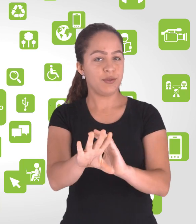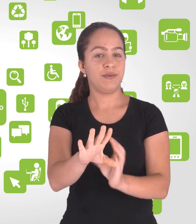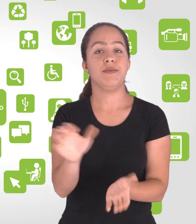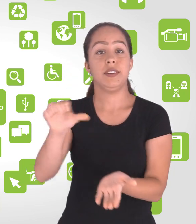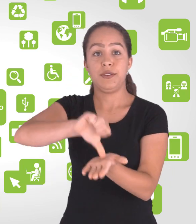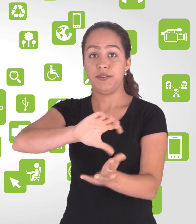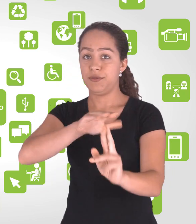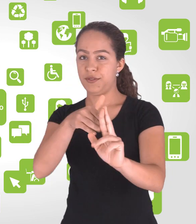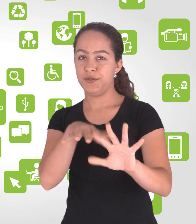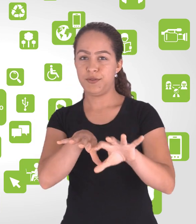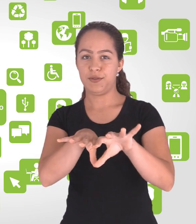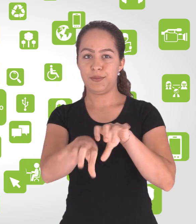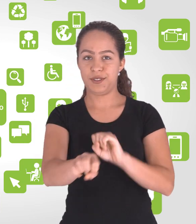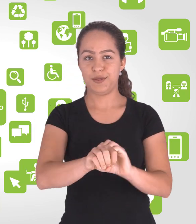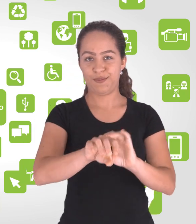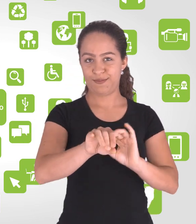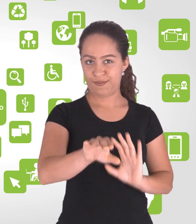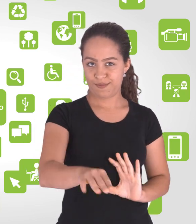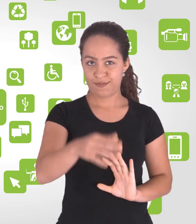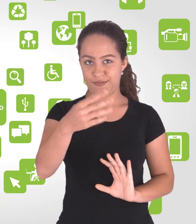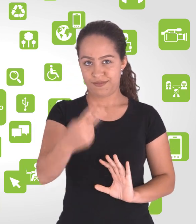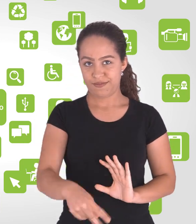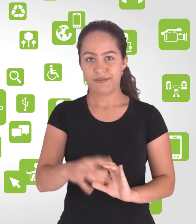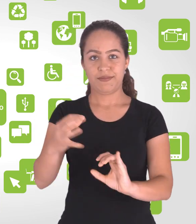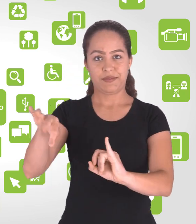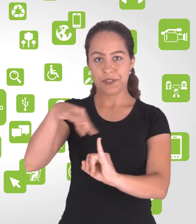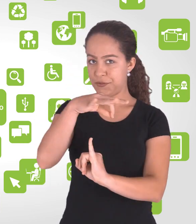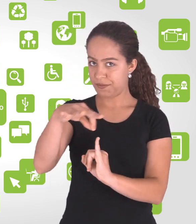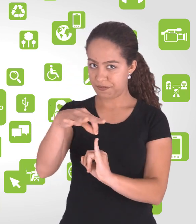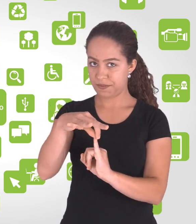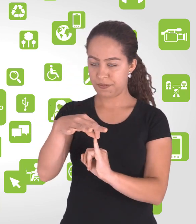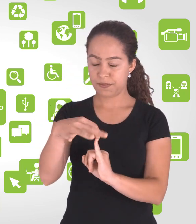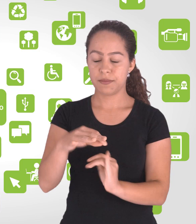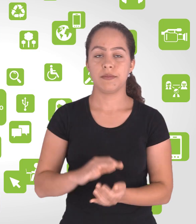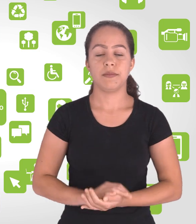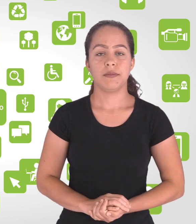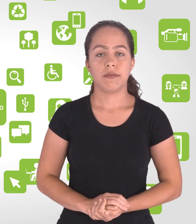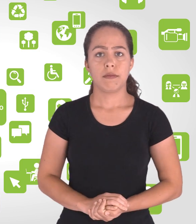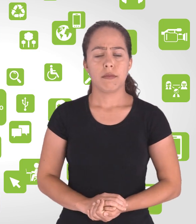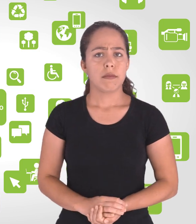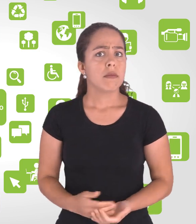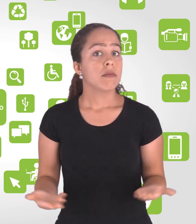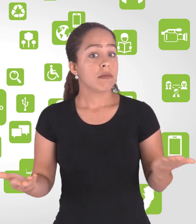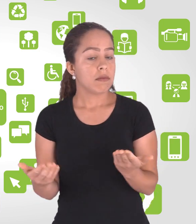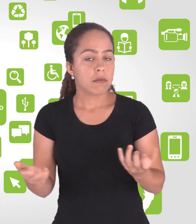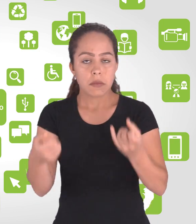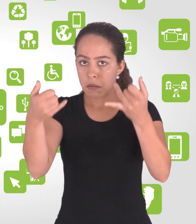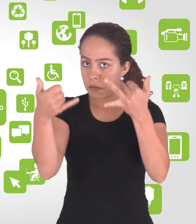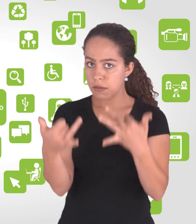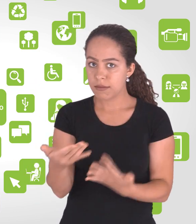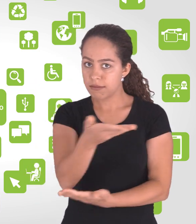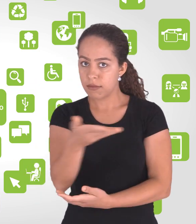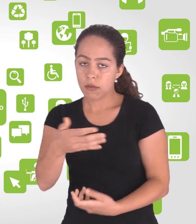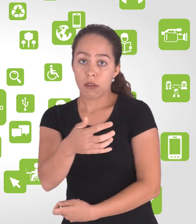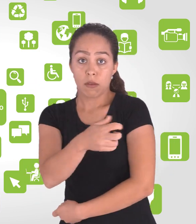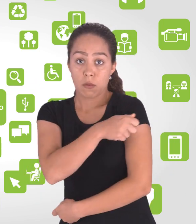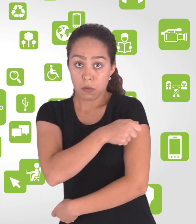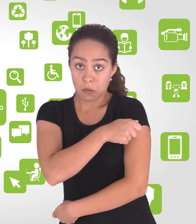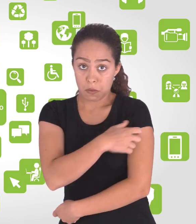IFES, o CFOR. Para uma melhor comunicação com os alunos com deficiência visual, vou me audiodescrever. Apareço da